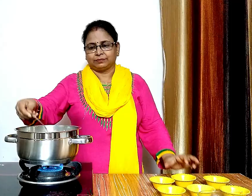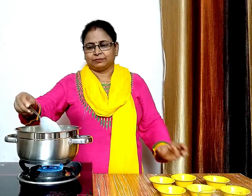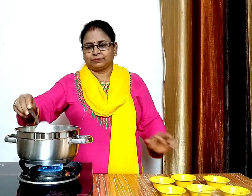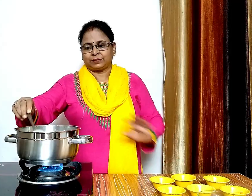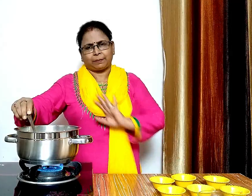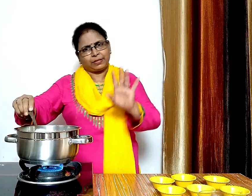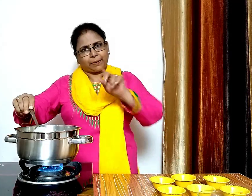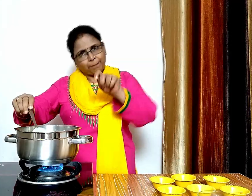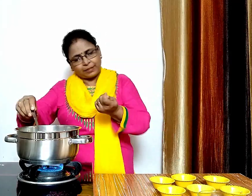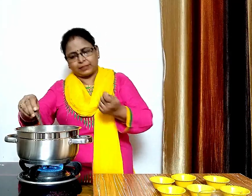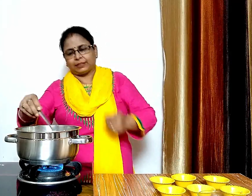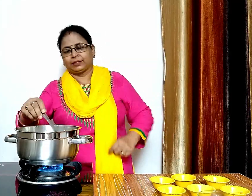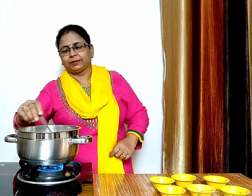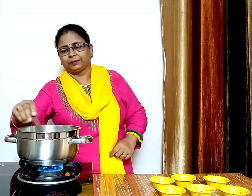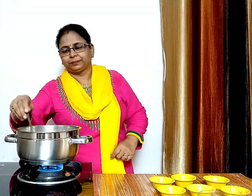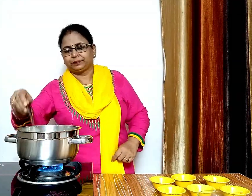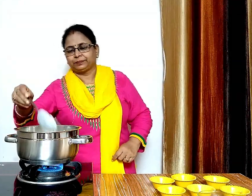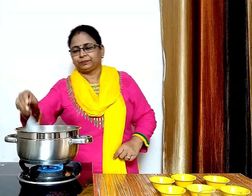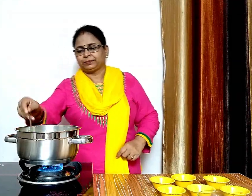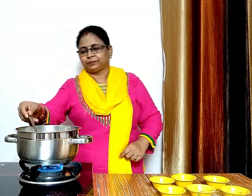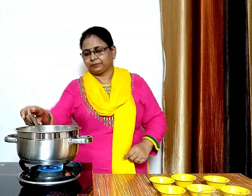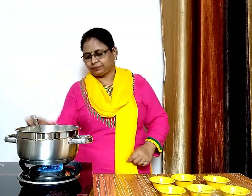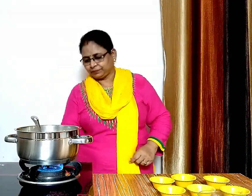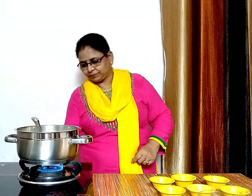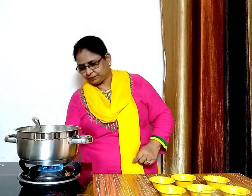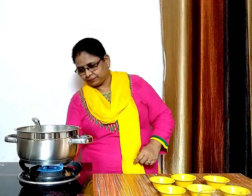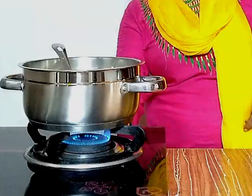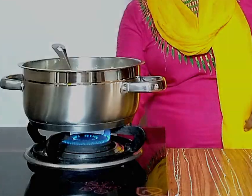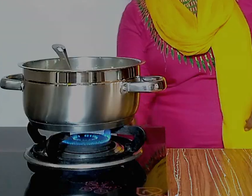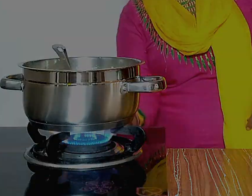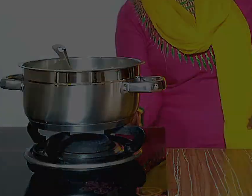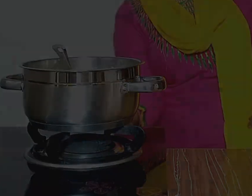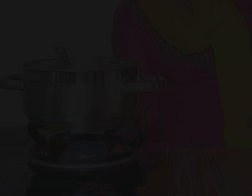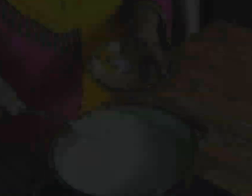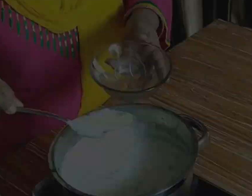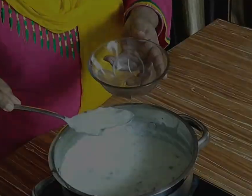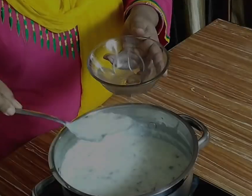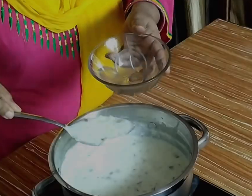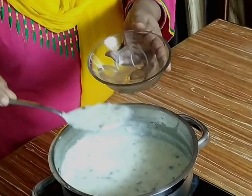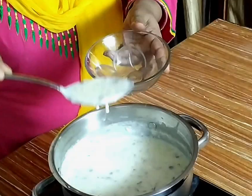खीर तयार है अब जैस पन कर देंगे और इसे एक सर्विंग बाउल में निकाल लेंगे